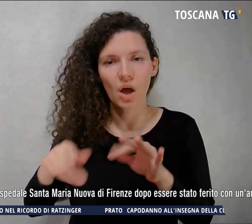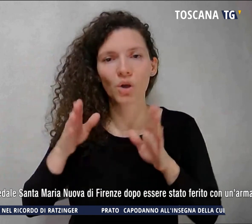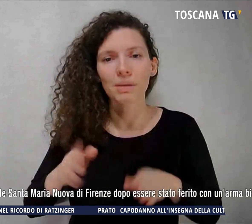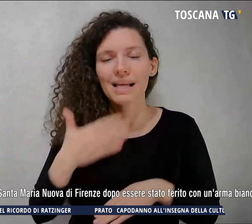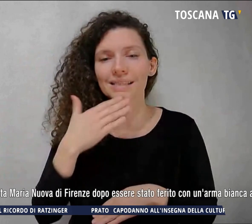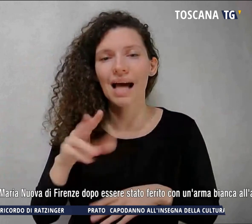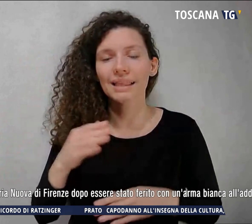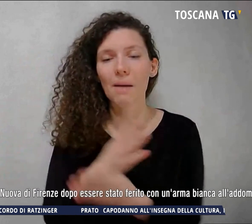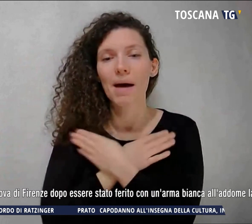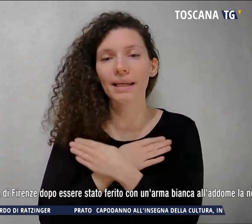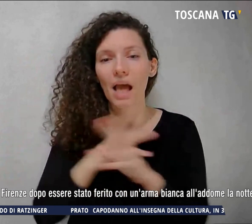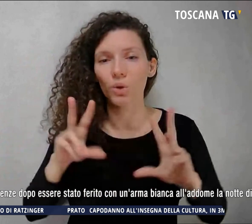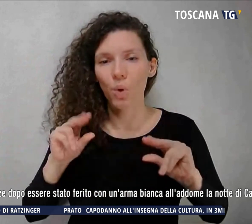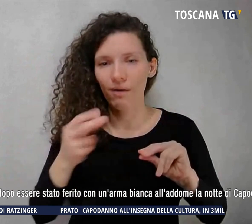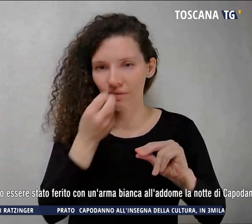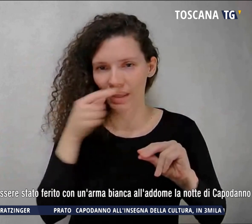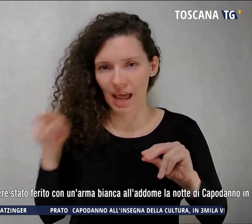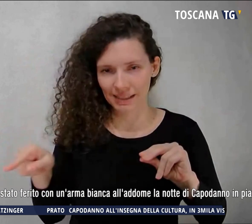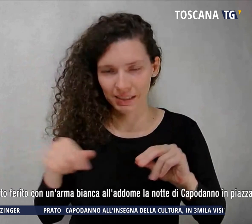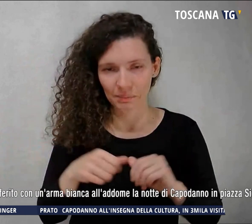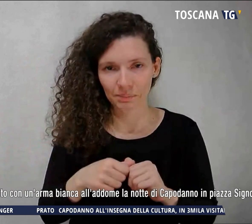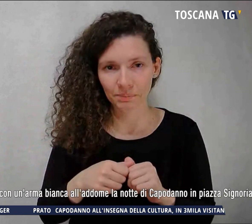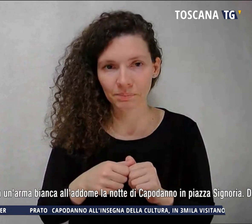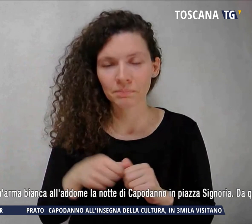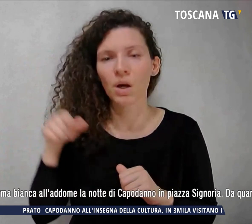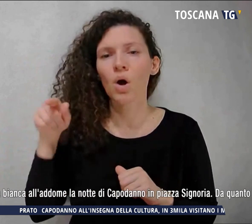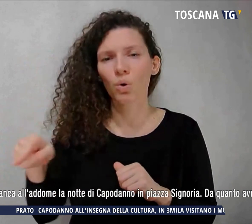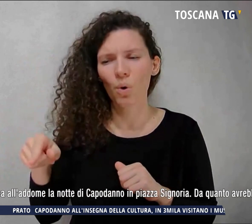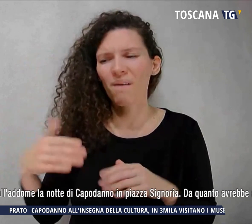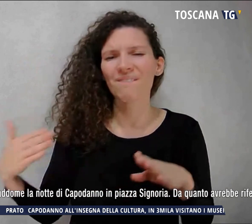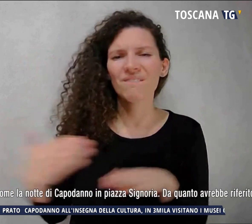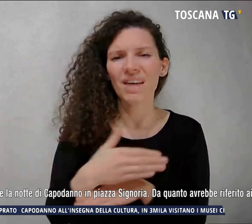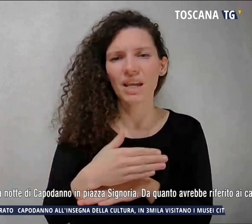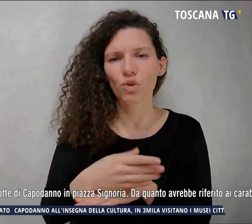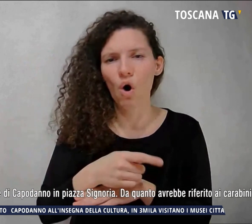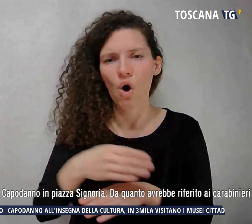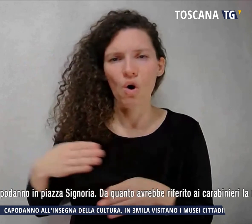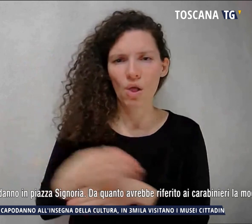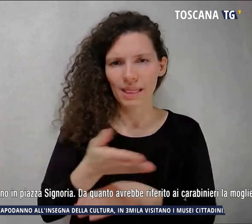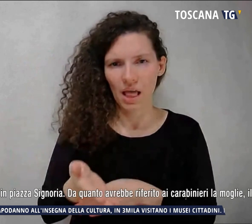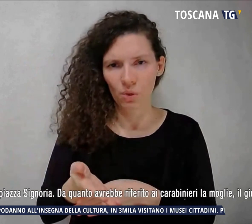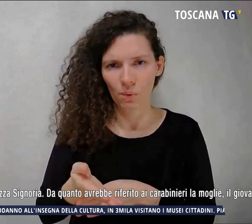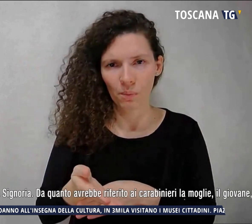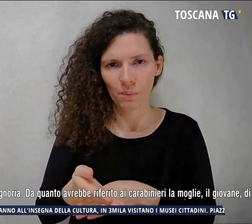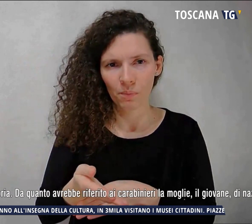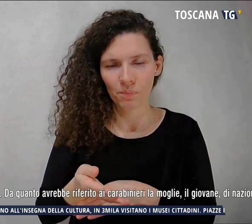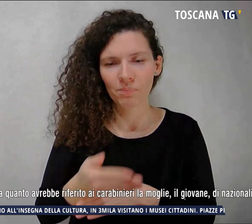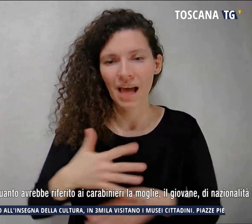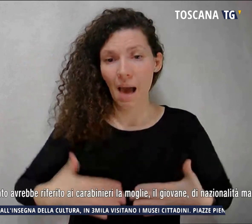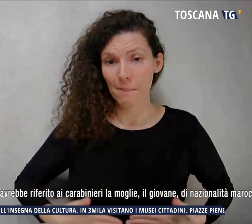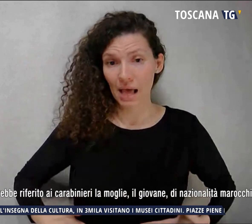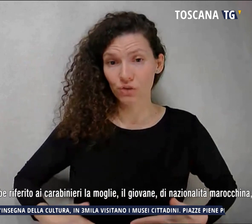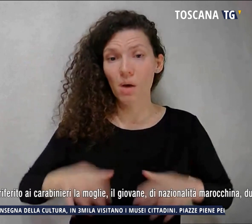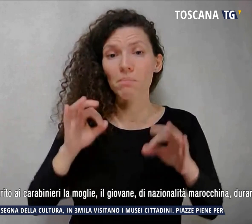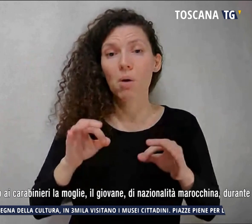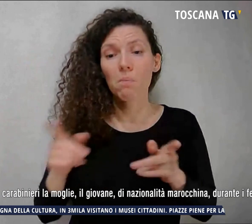Firenze dopo essere stato ferito con un'arma bianca all'addome proprio la notte di Capodanno